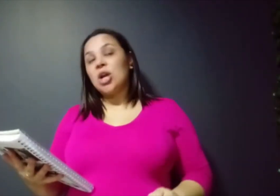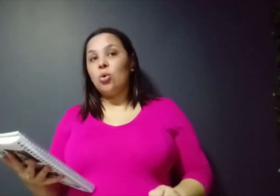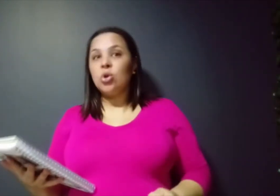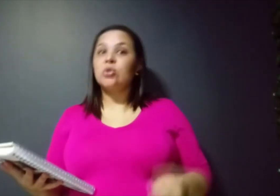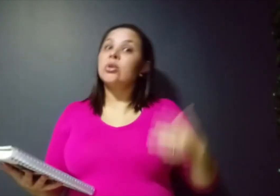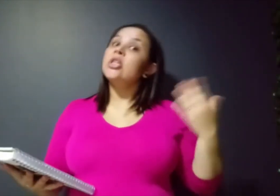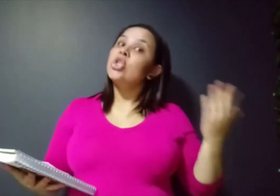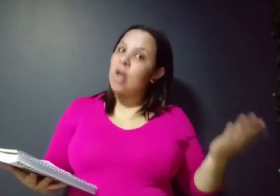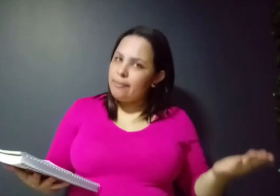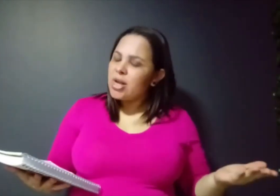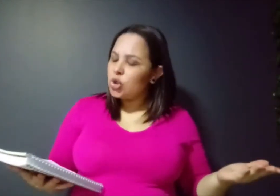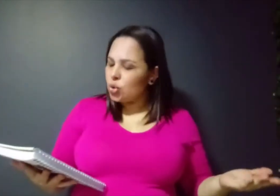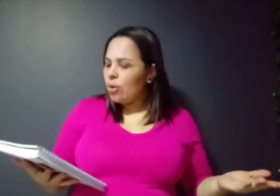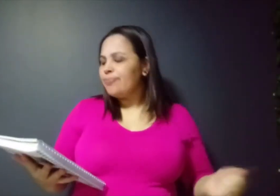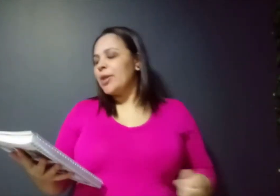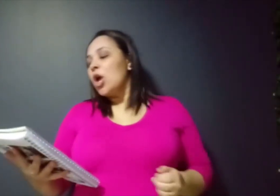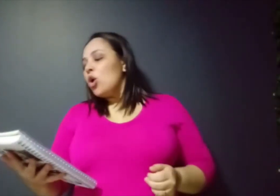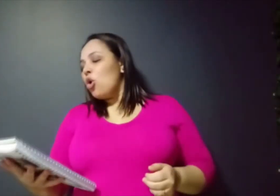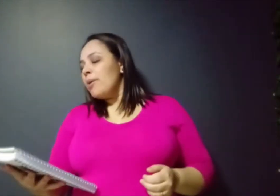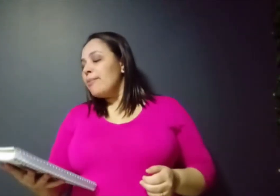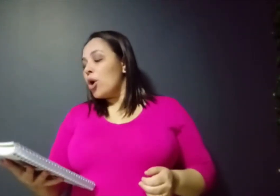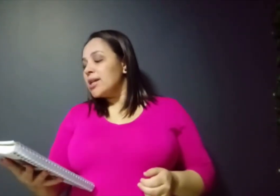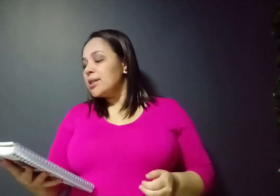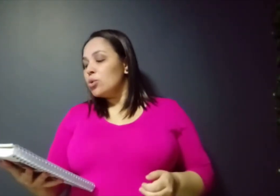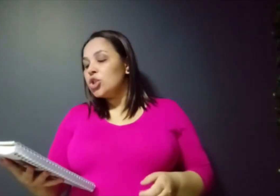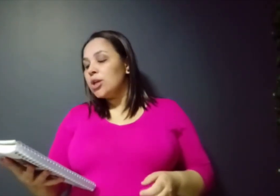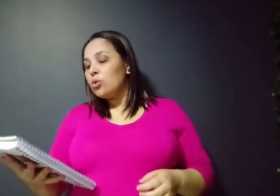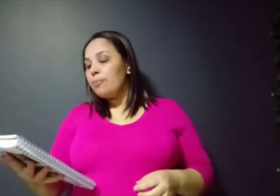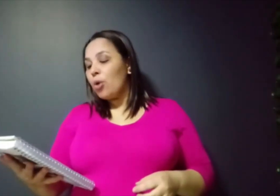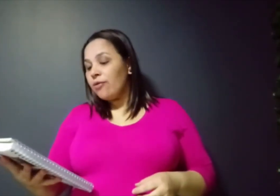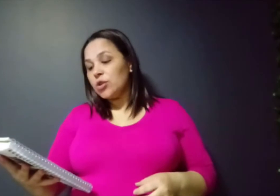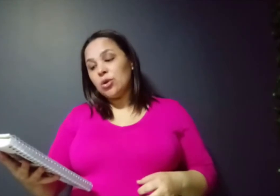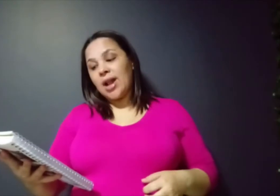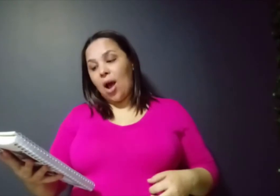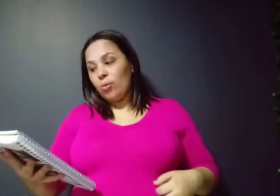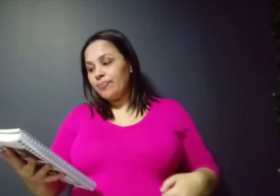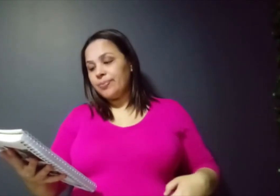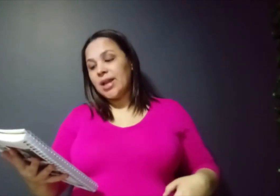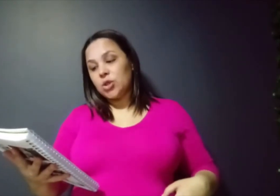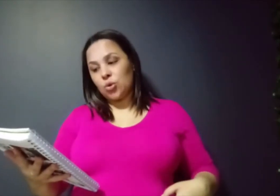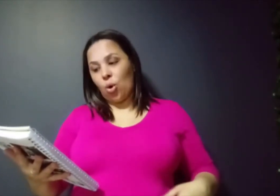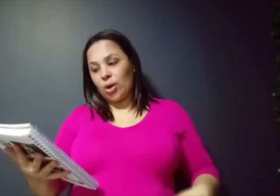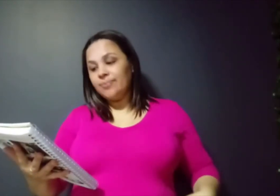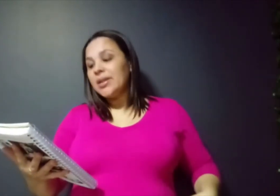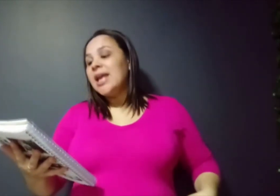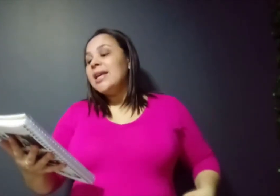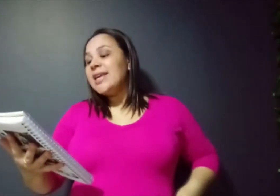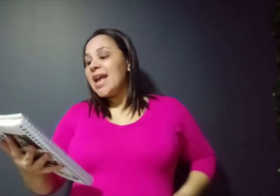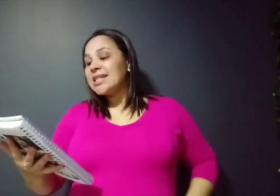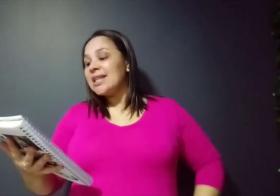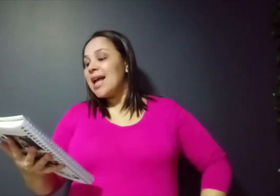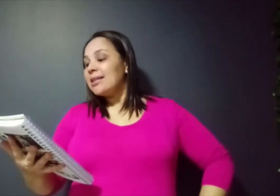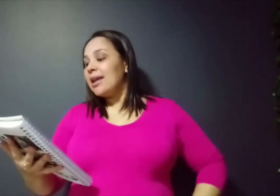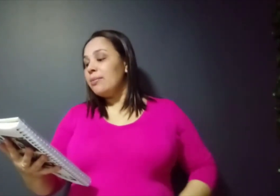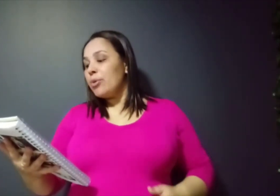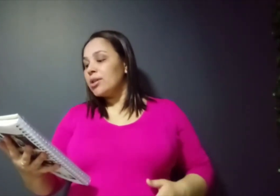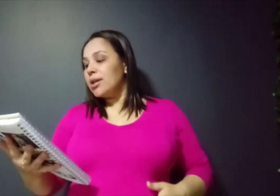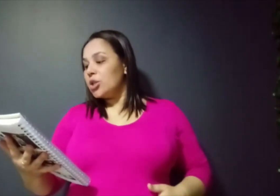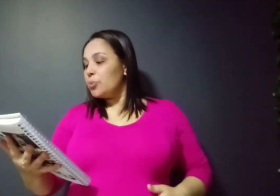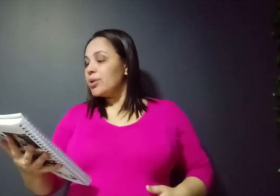agosto, que já passou, comemora-se o dia do profissional da escola. E essa data é importante por